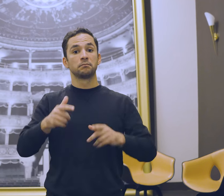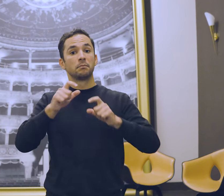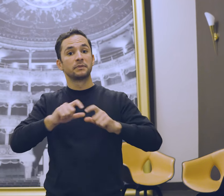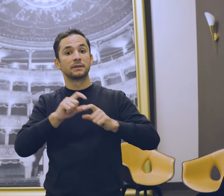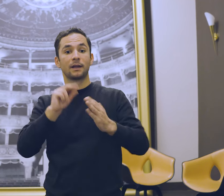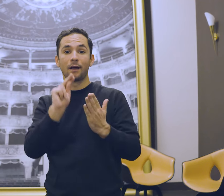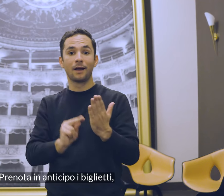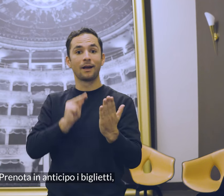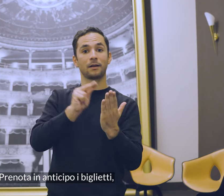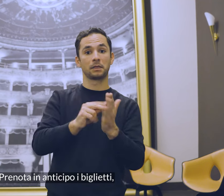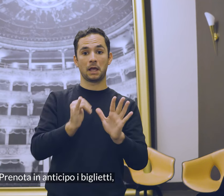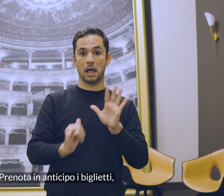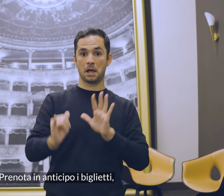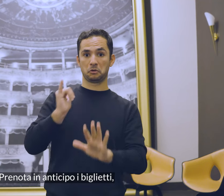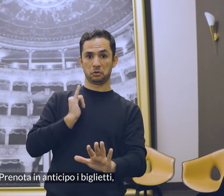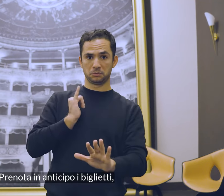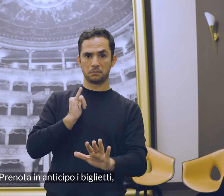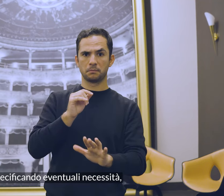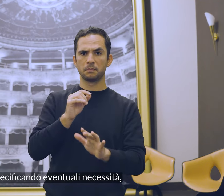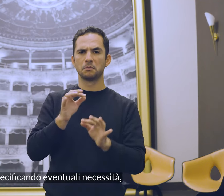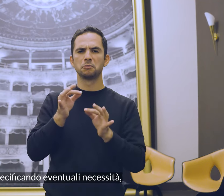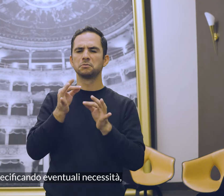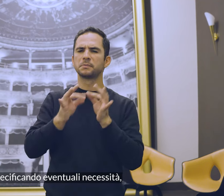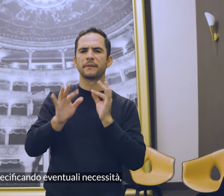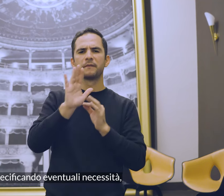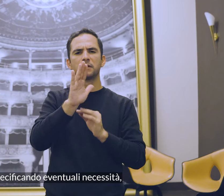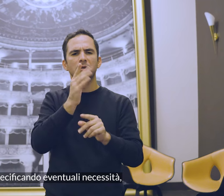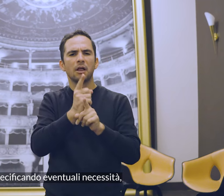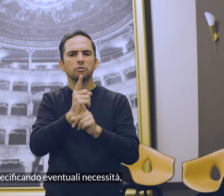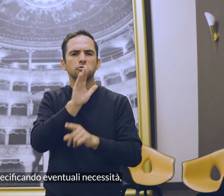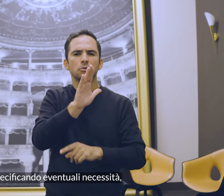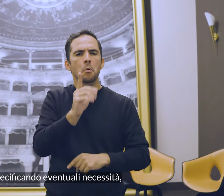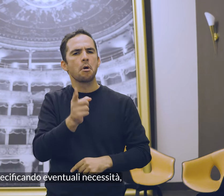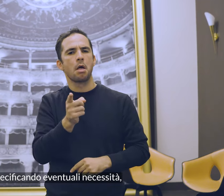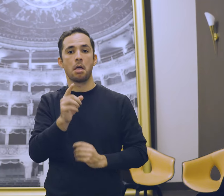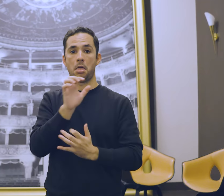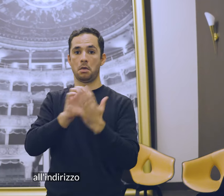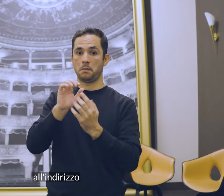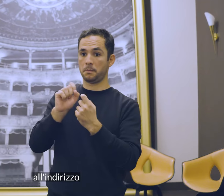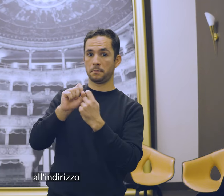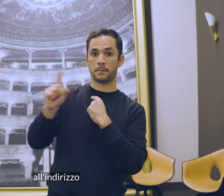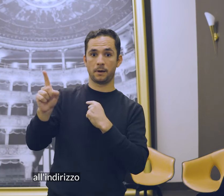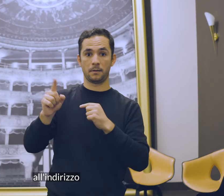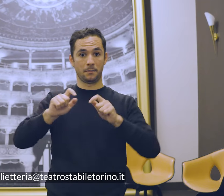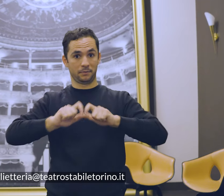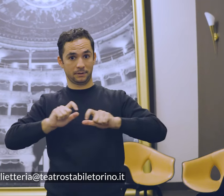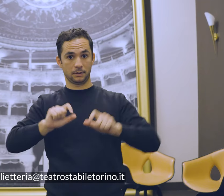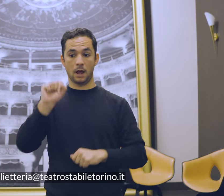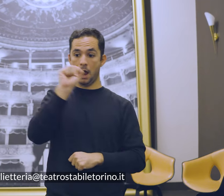Prenota in anticipo i biglietti, specificando eventuali necessità, all'indirizzo biglietteria